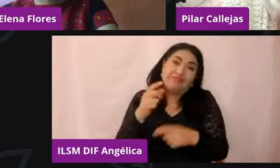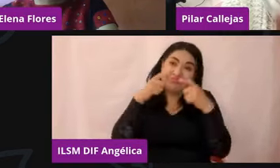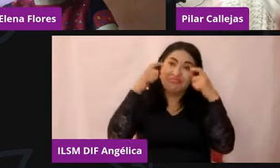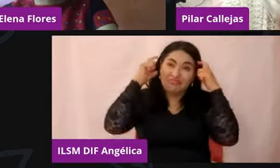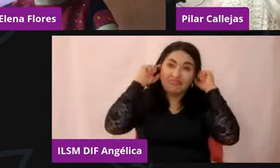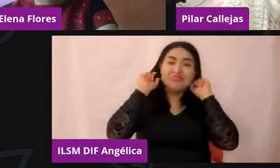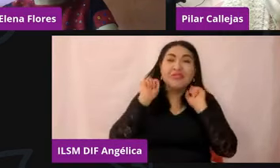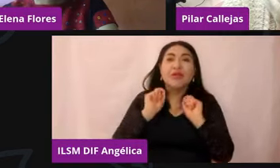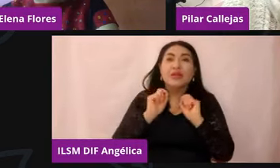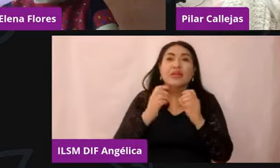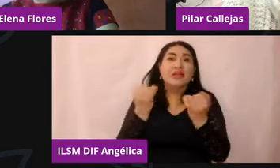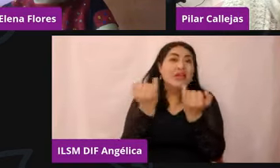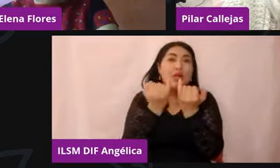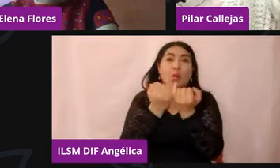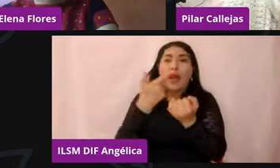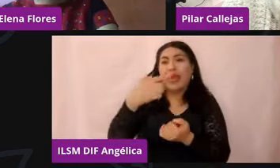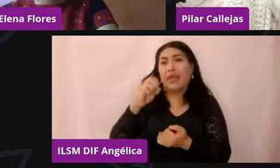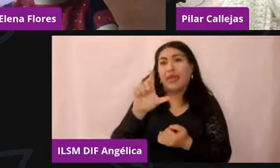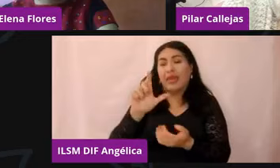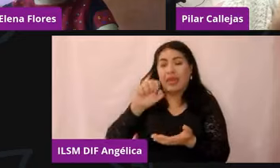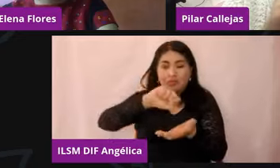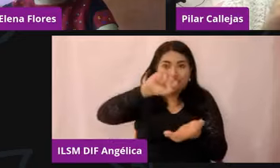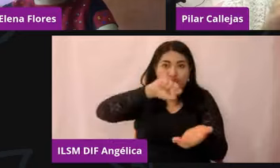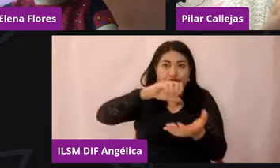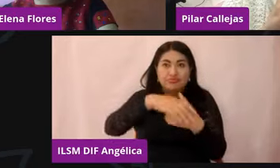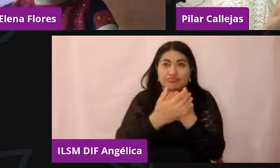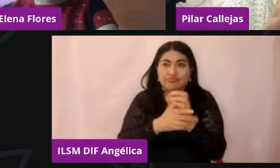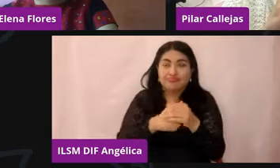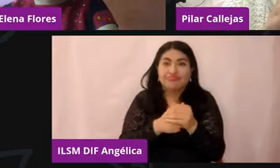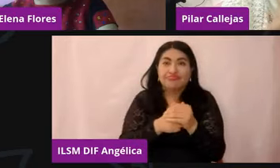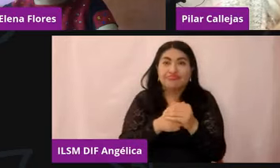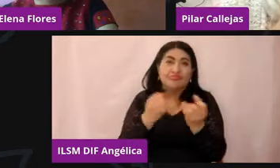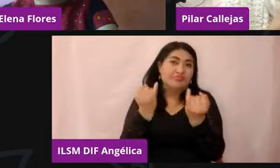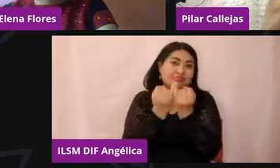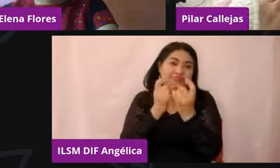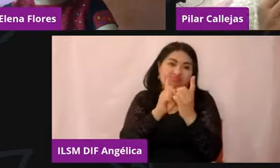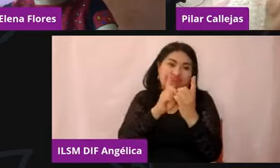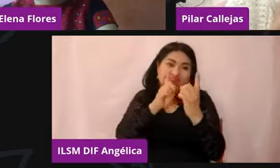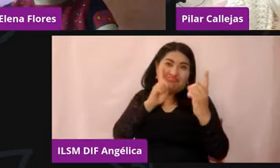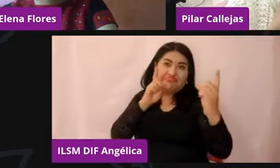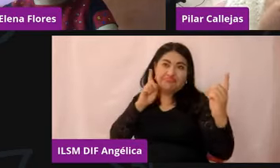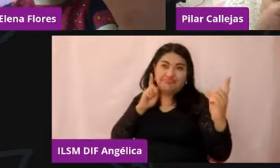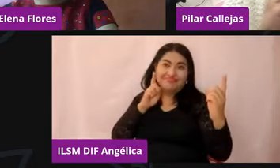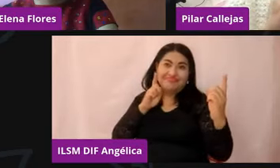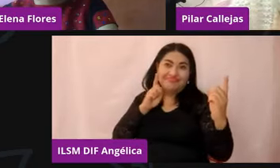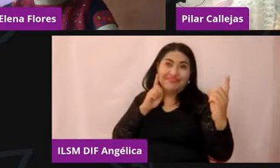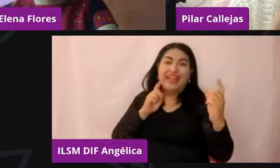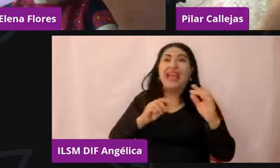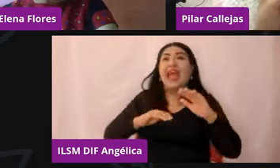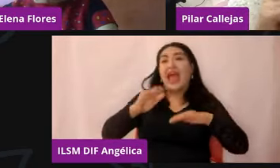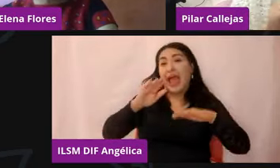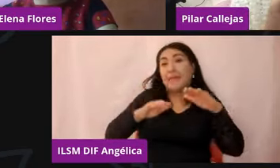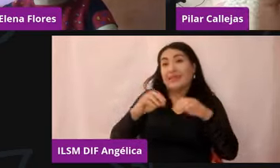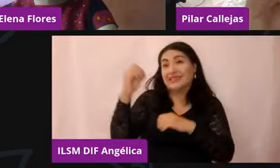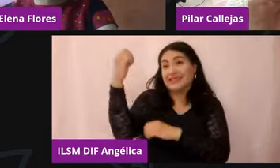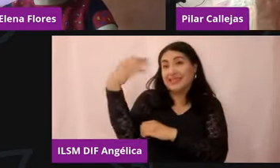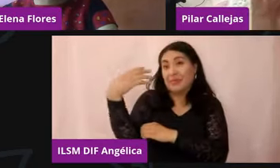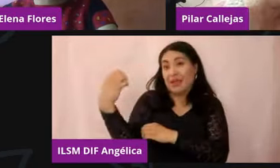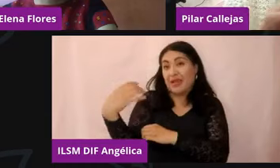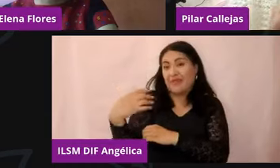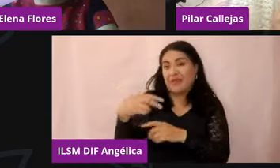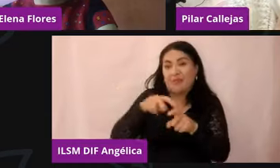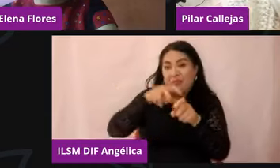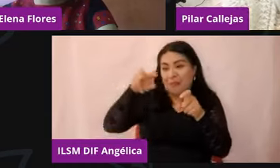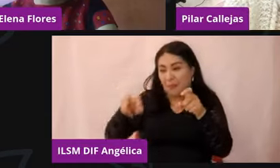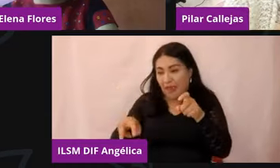procura estar en sana distancia, ¿no? A lo mejor de repente ya cuando nos bajan y nos suben del semáforo pues como que uno dice, ay, pues ya puedo hacer